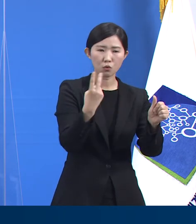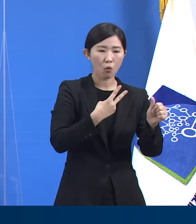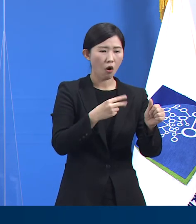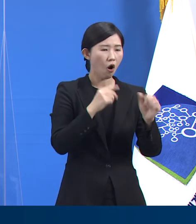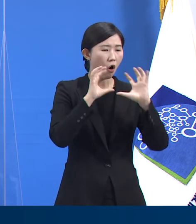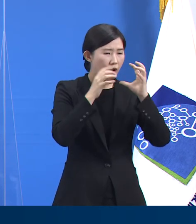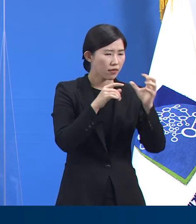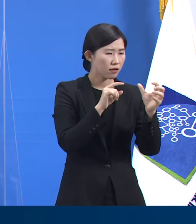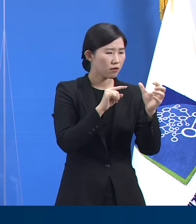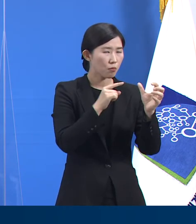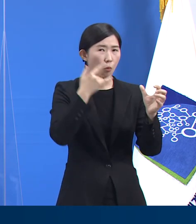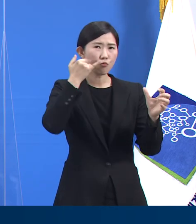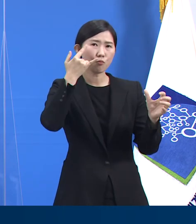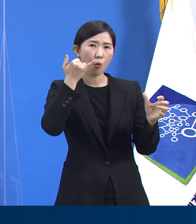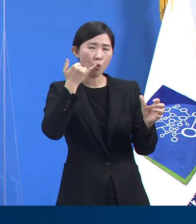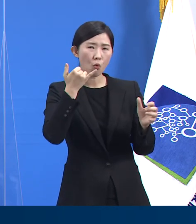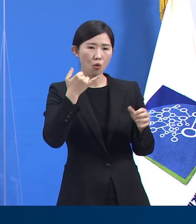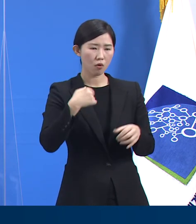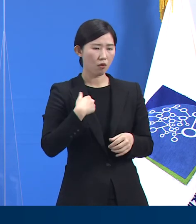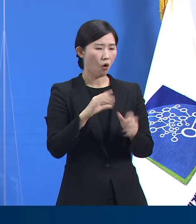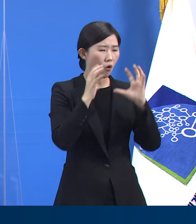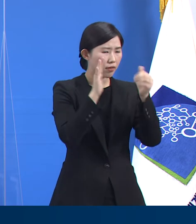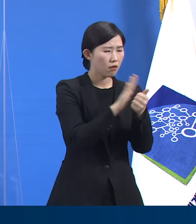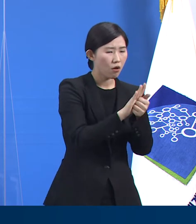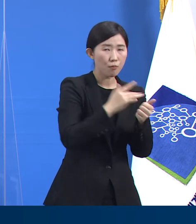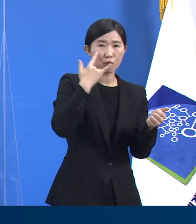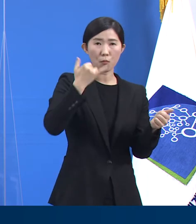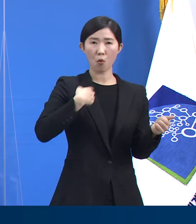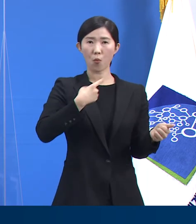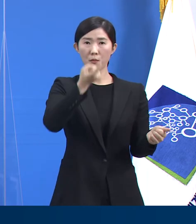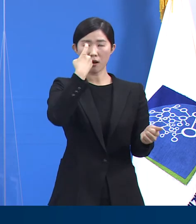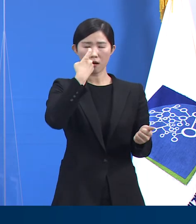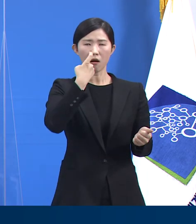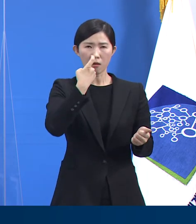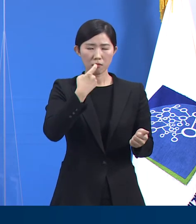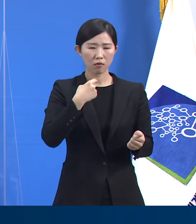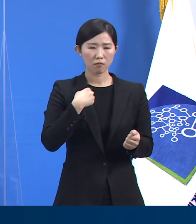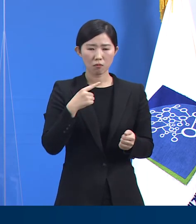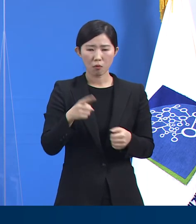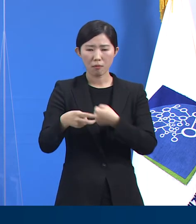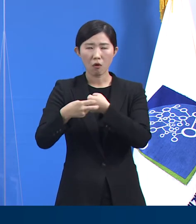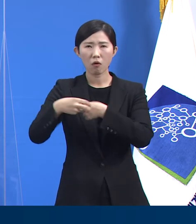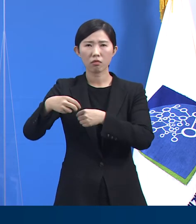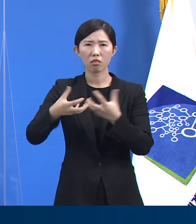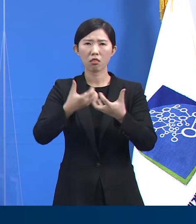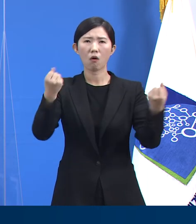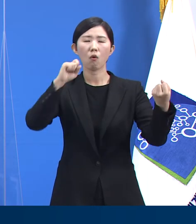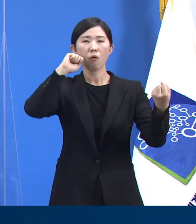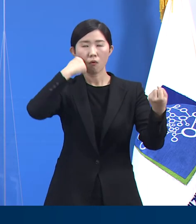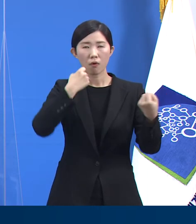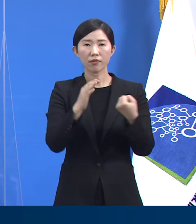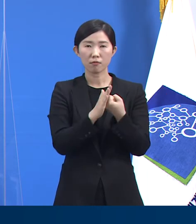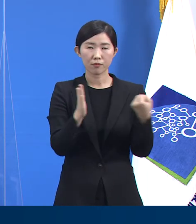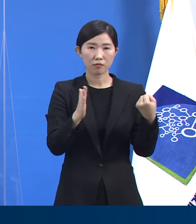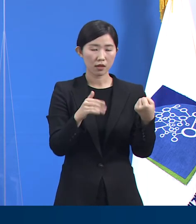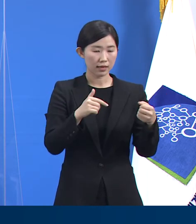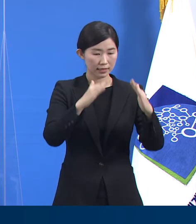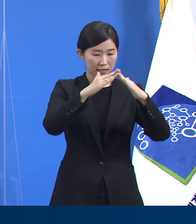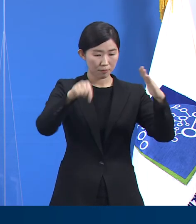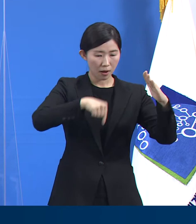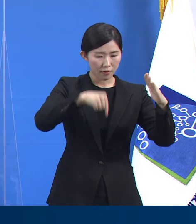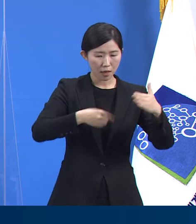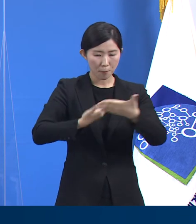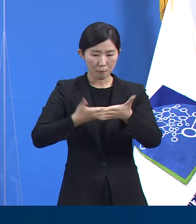감염되었을 경우 등에 한해서 확진자의 건강 악화 위험이 적고 주거장소가 격리 시행에